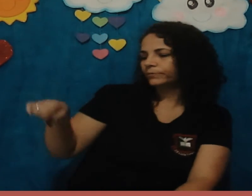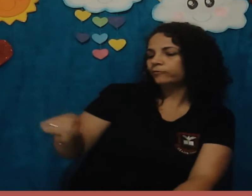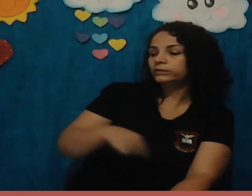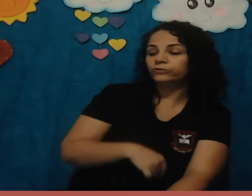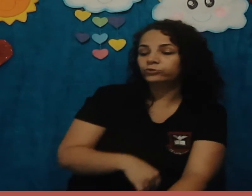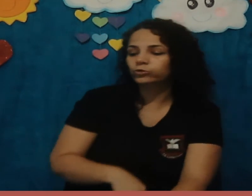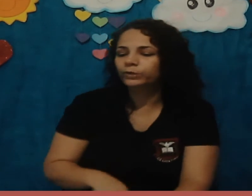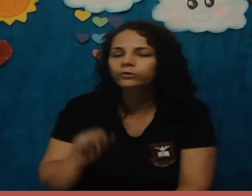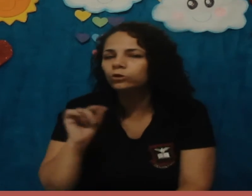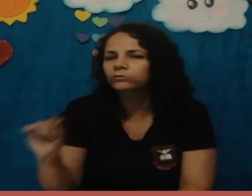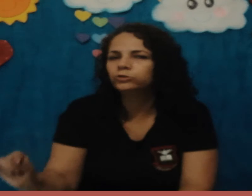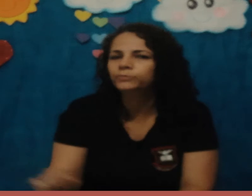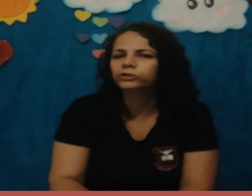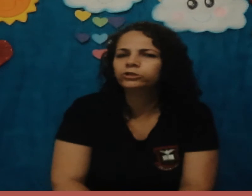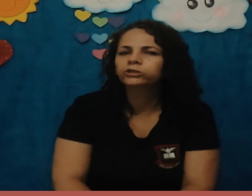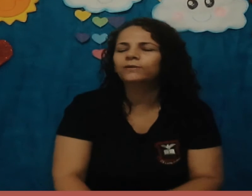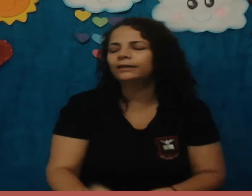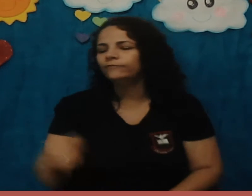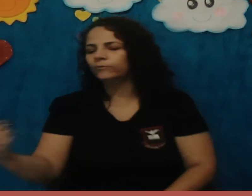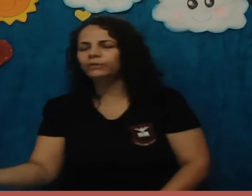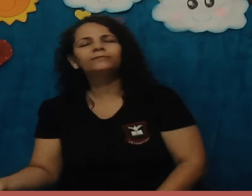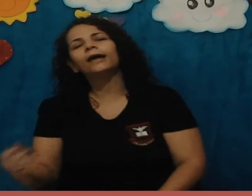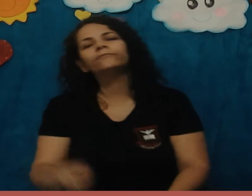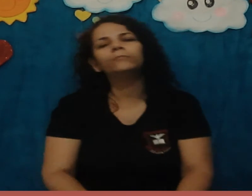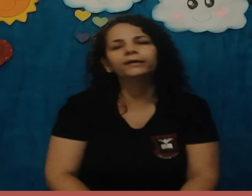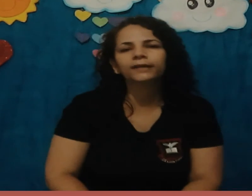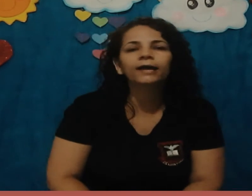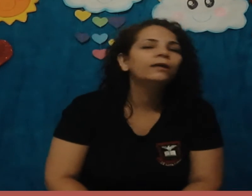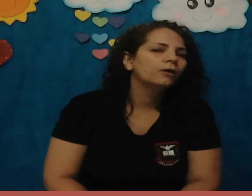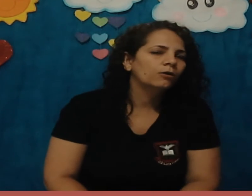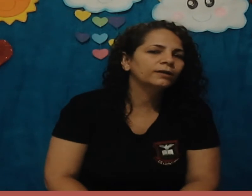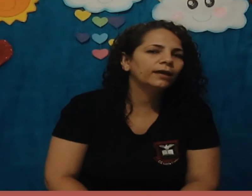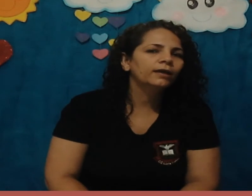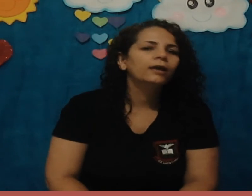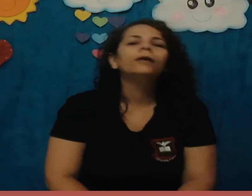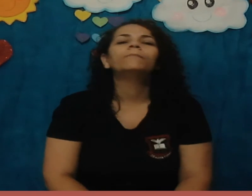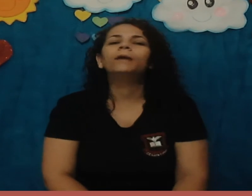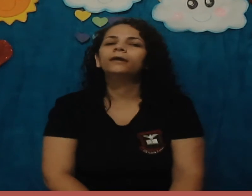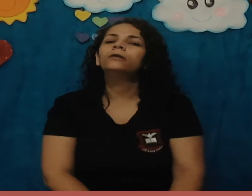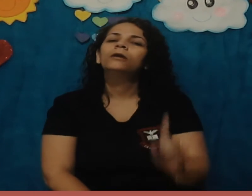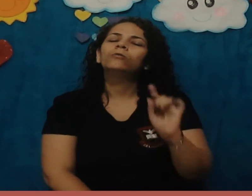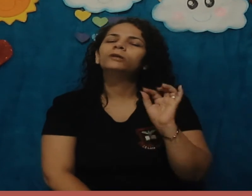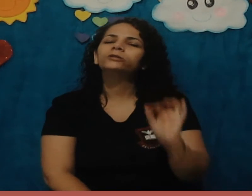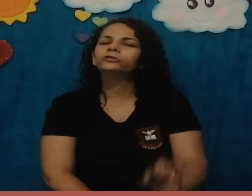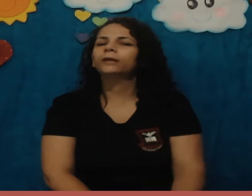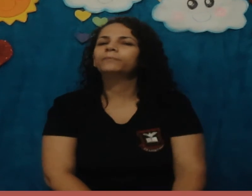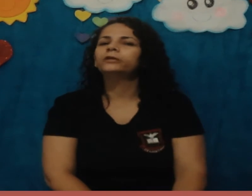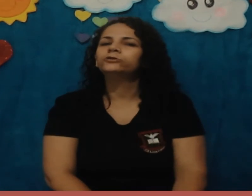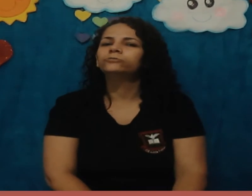Vocês vão descobrir todos os bichinhos que estão ali, vão pintar, vão marcar, ok? Bem, com bastante capricho.